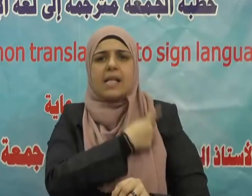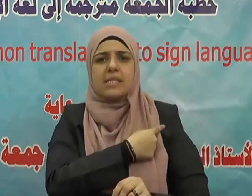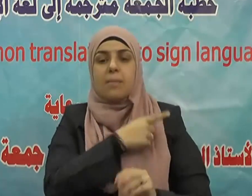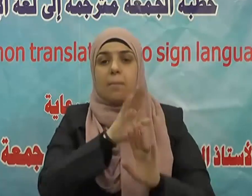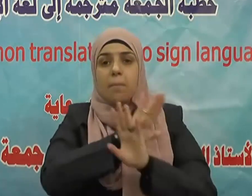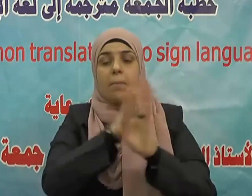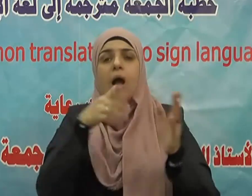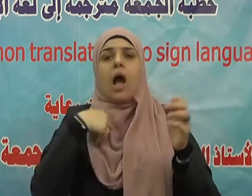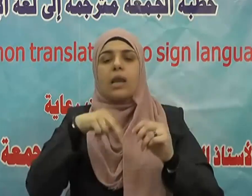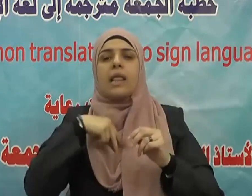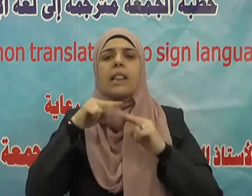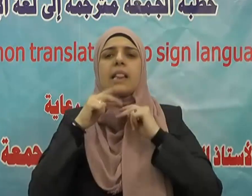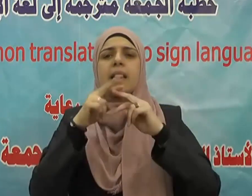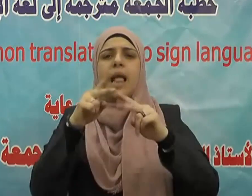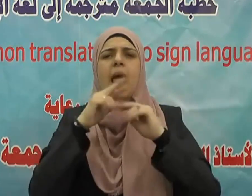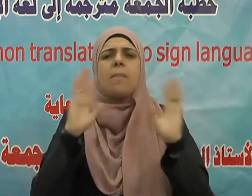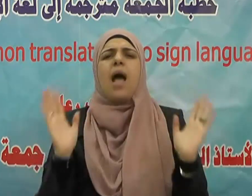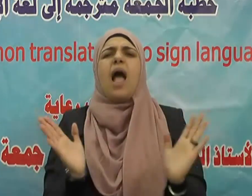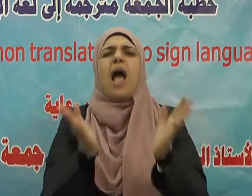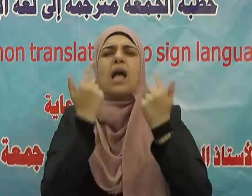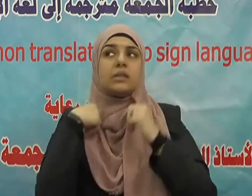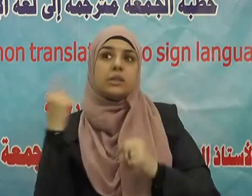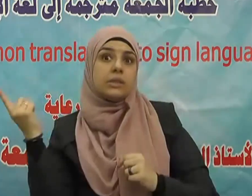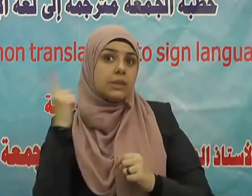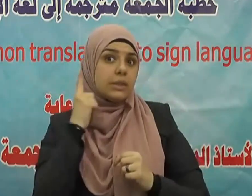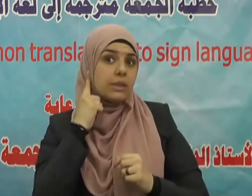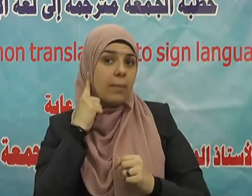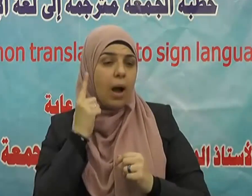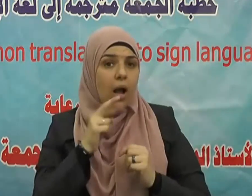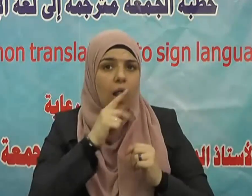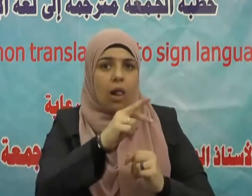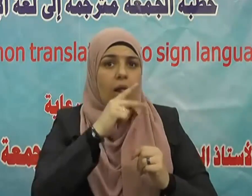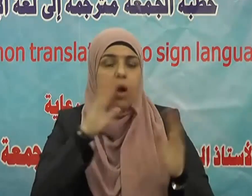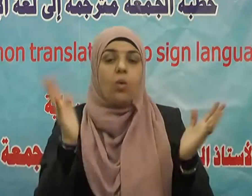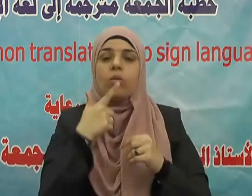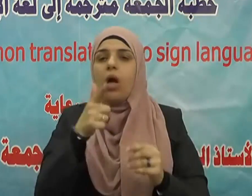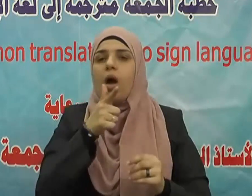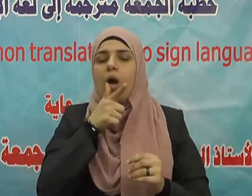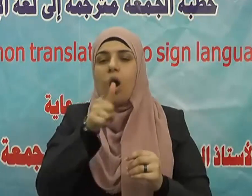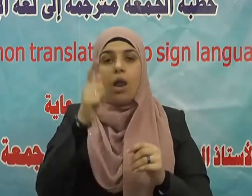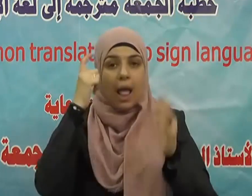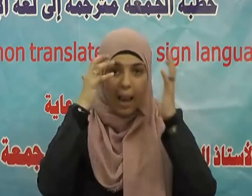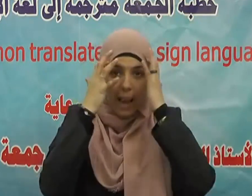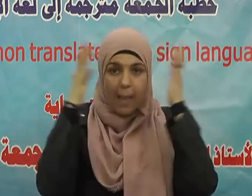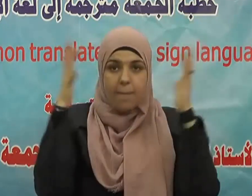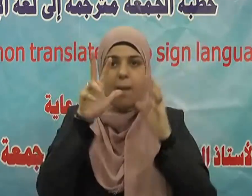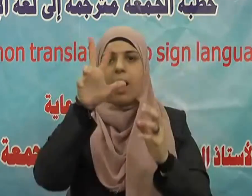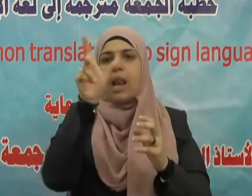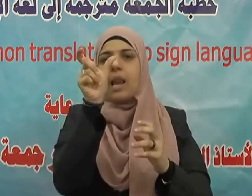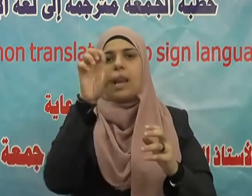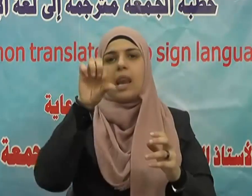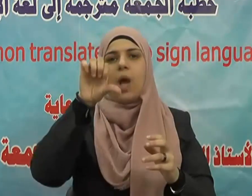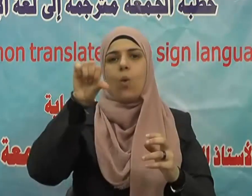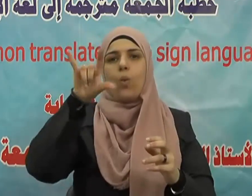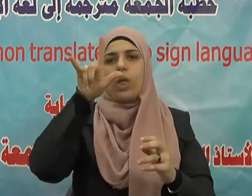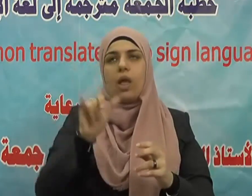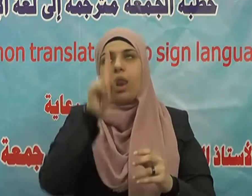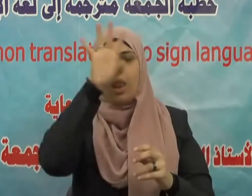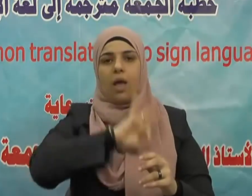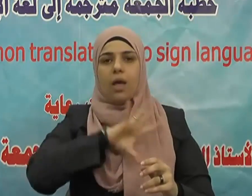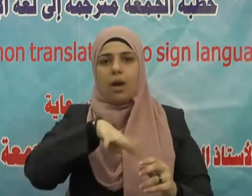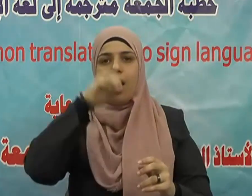أيها الذين آمنوا إن جاءكم فاسق بنبأ فتبينوا